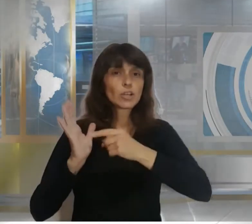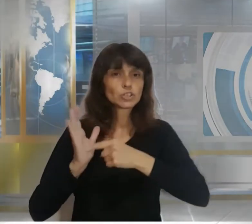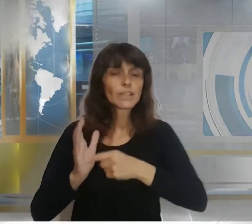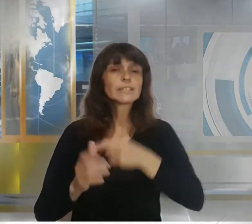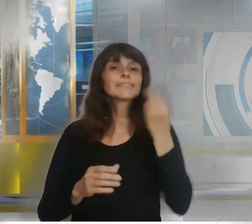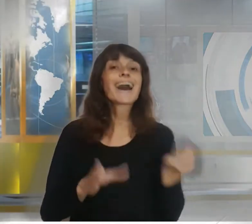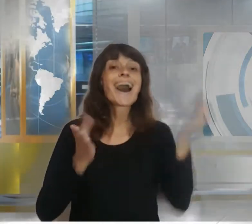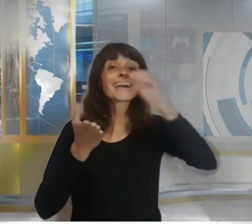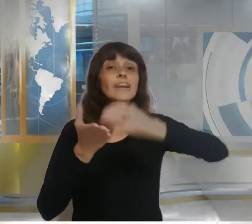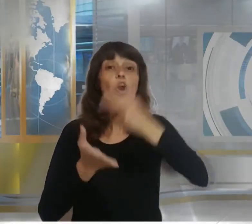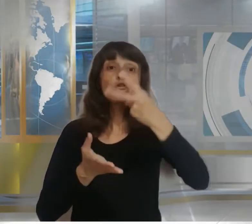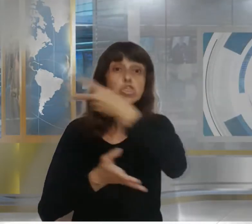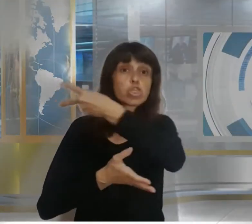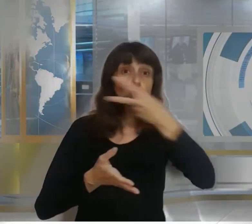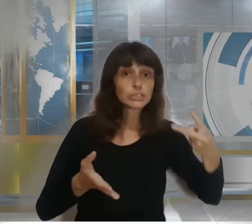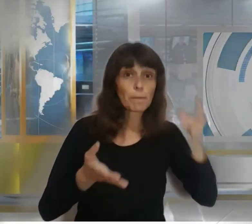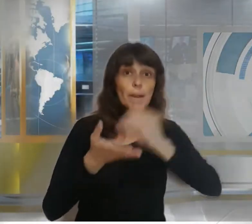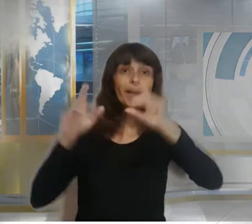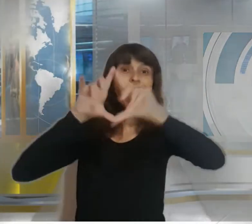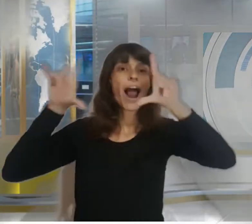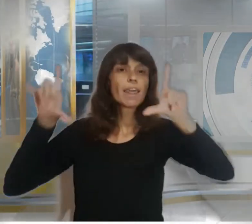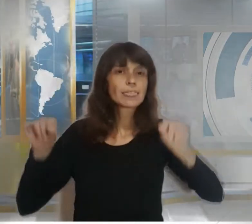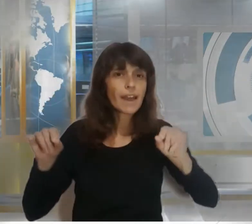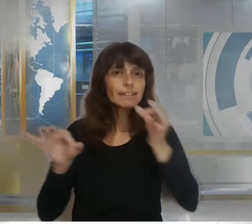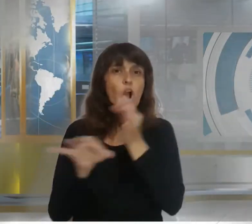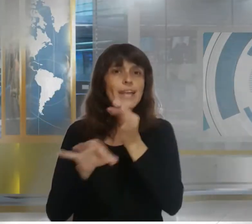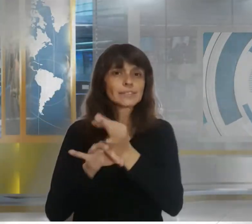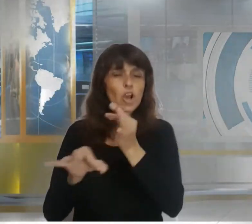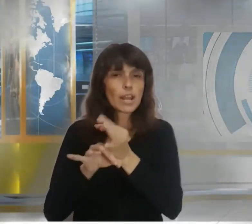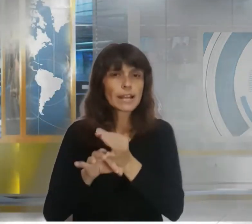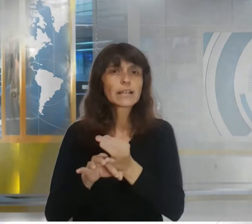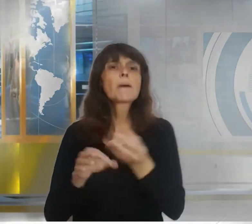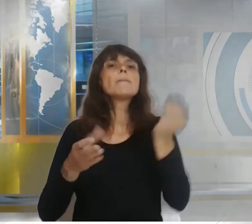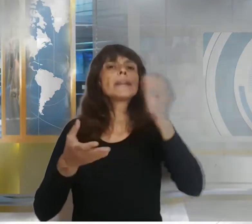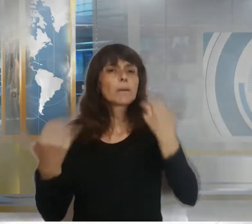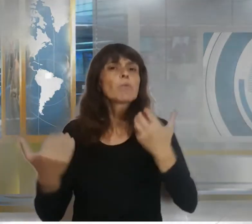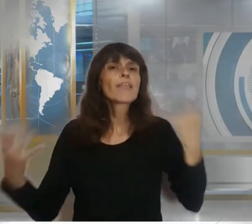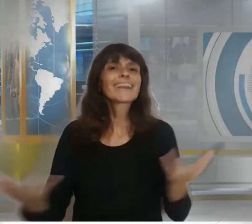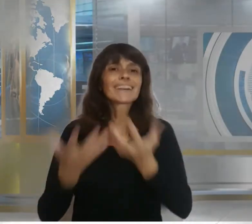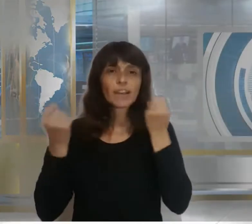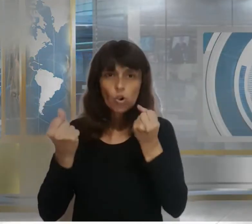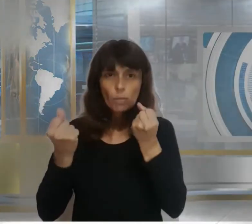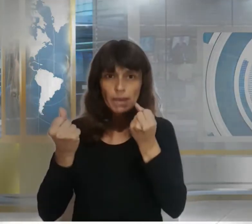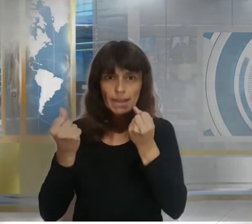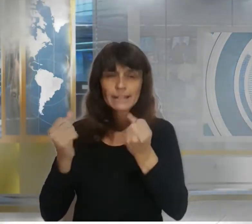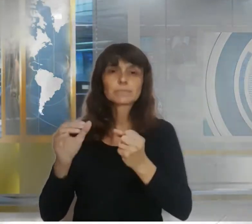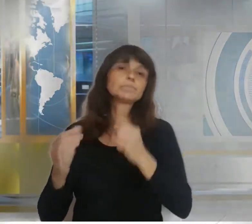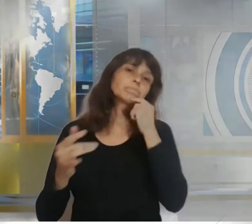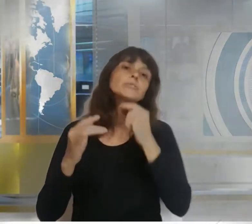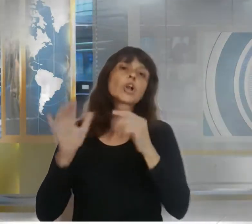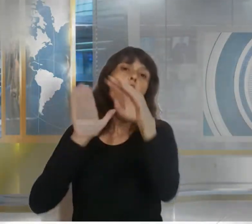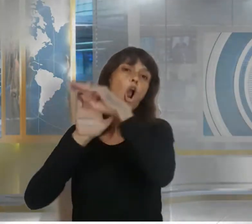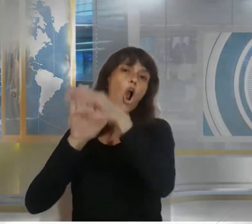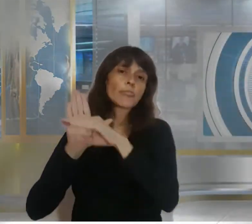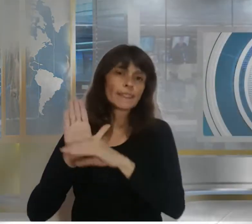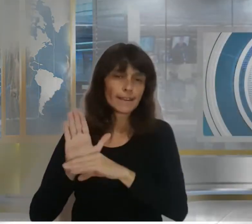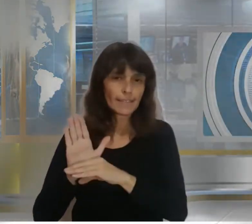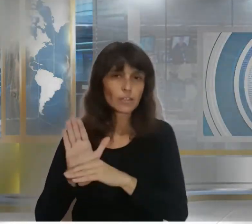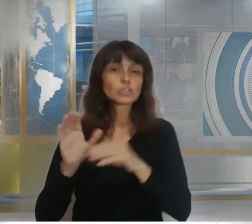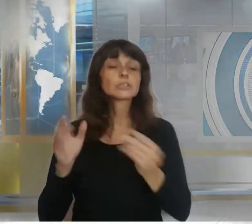escolar para que se retome el ritmo y se recuperen contenidos El regreso será escalonado El 17 de